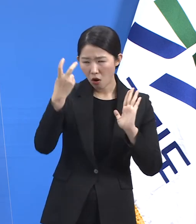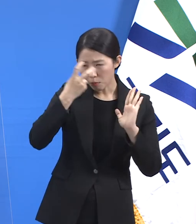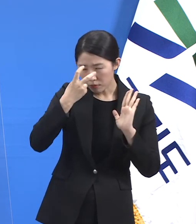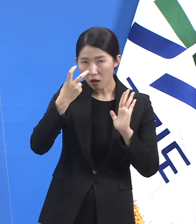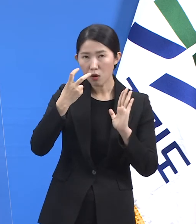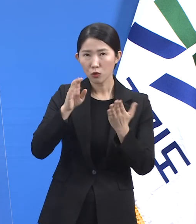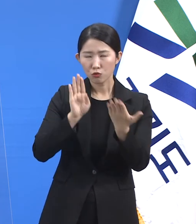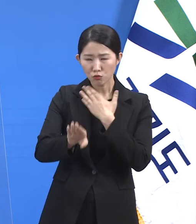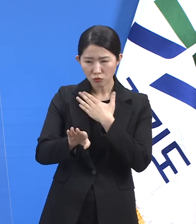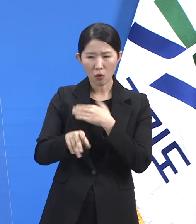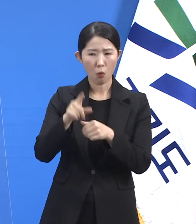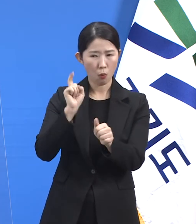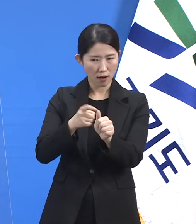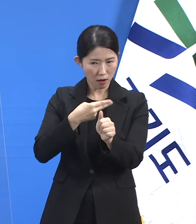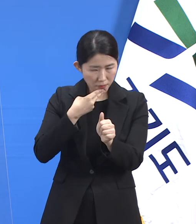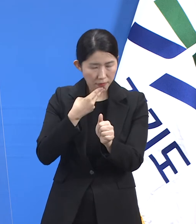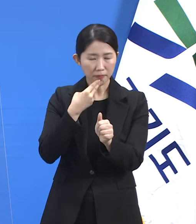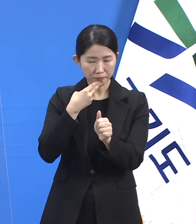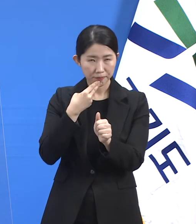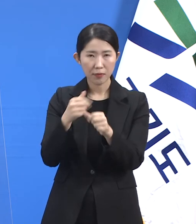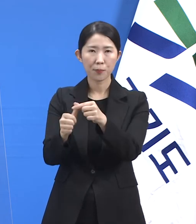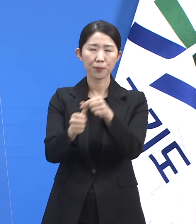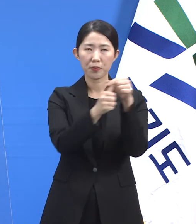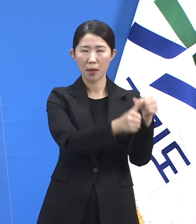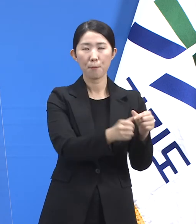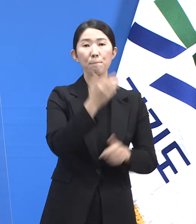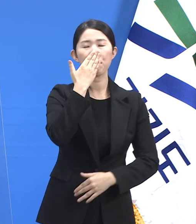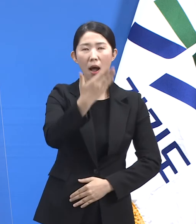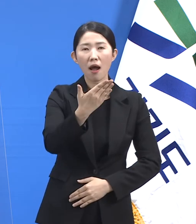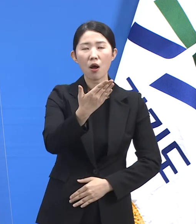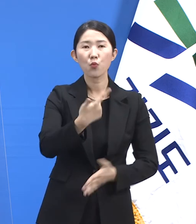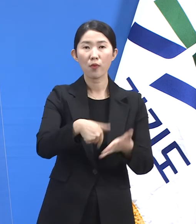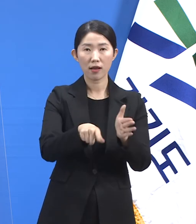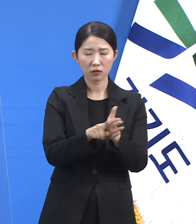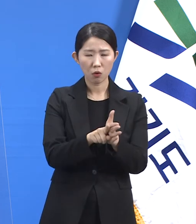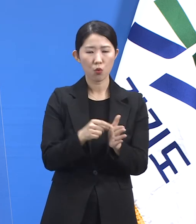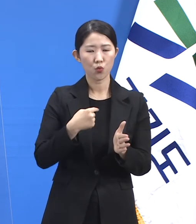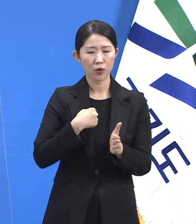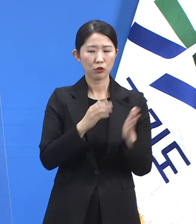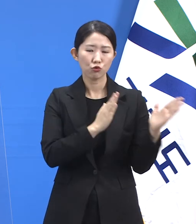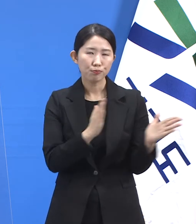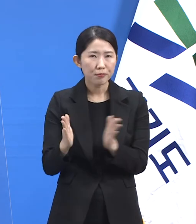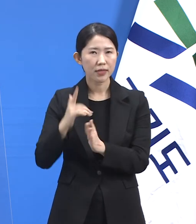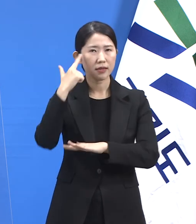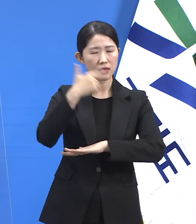확인된 경우에 채용할 수 있도록 행정명령을 준비하고 있다고 밝혔었습니다.